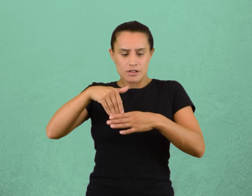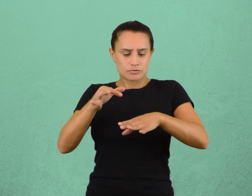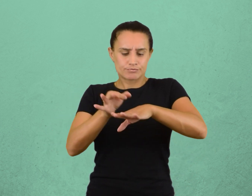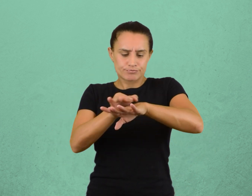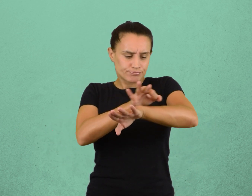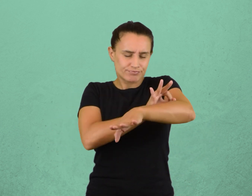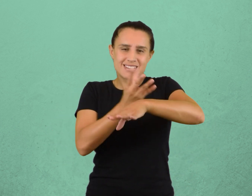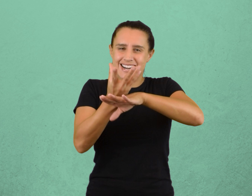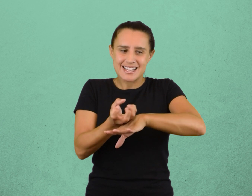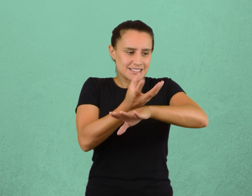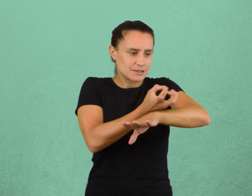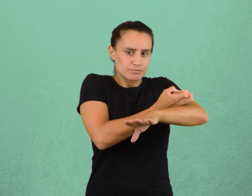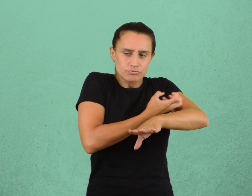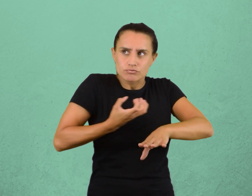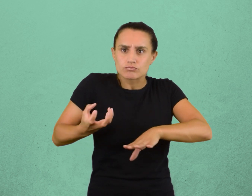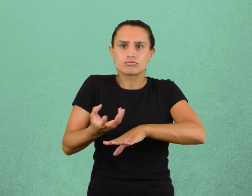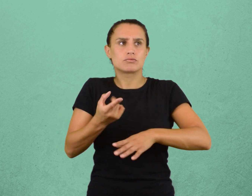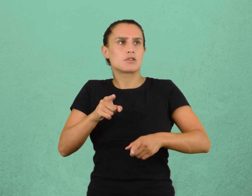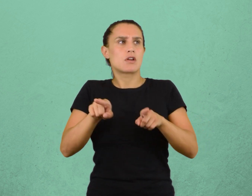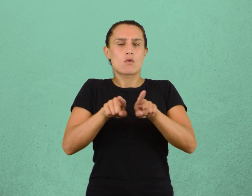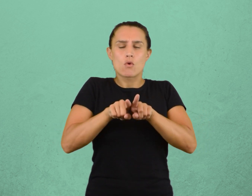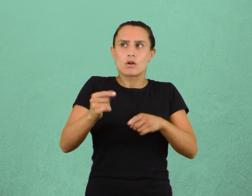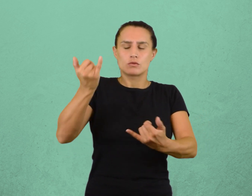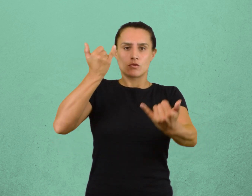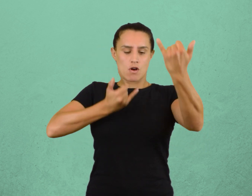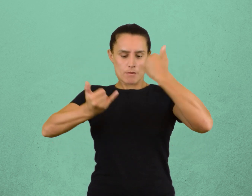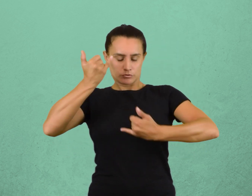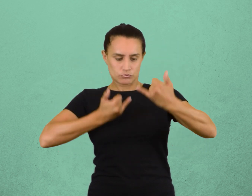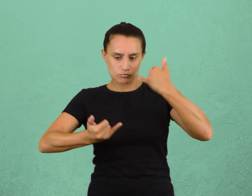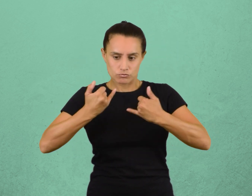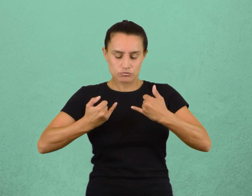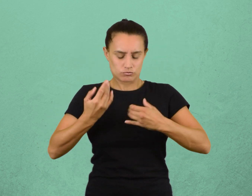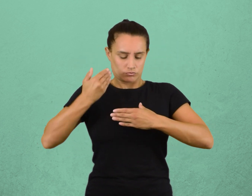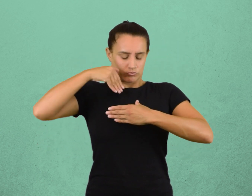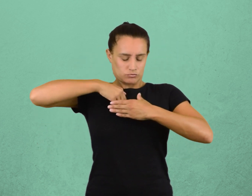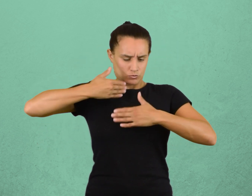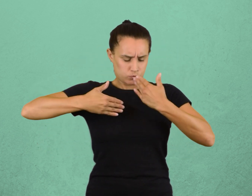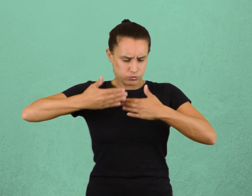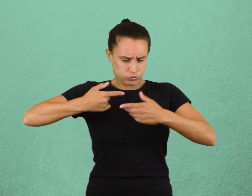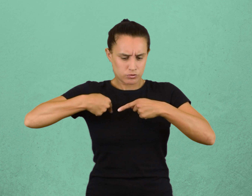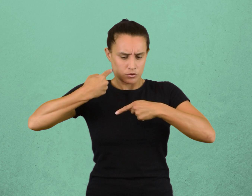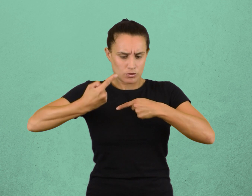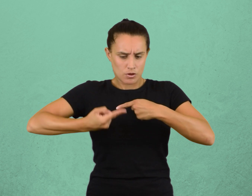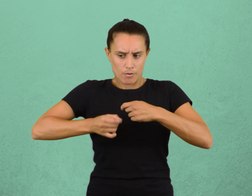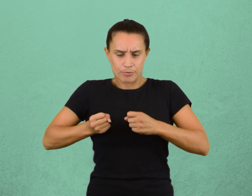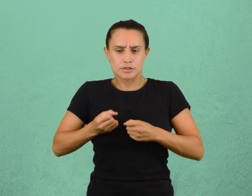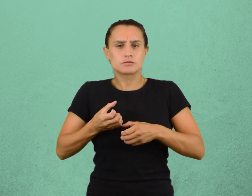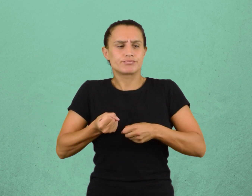reciben los estímulos, los registran y luego transmiten impulsos para generar respuestas.